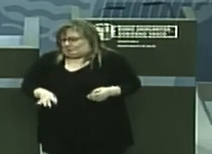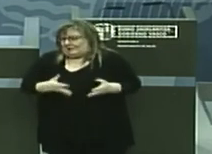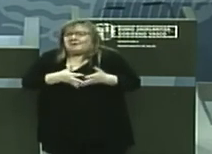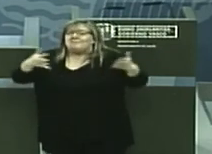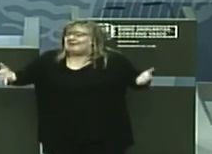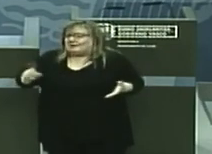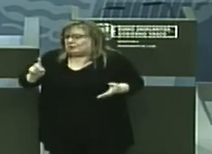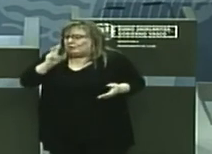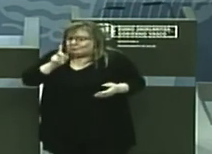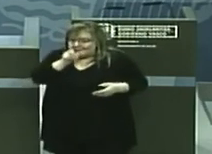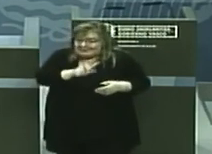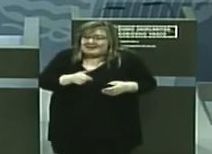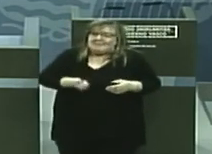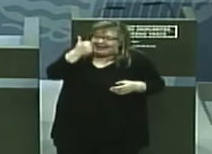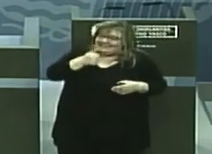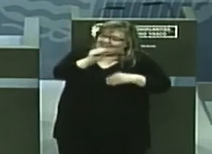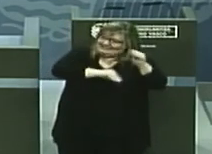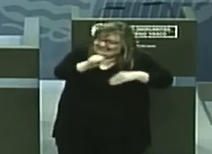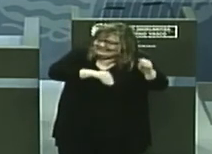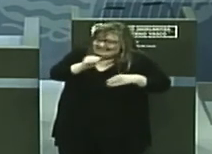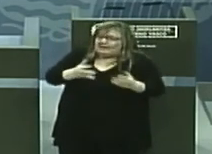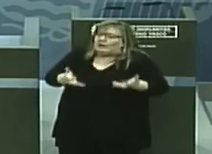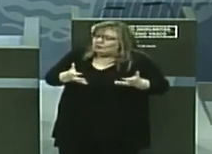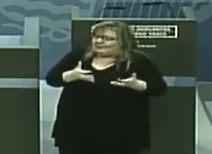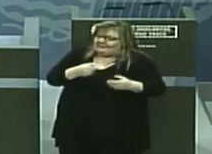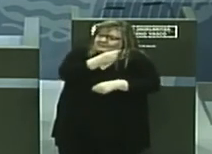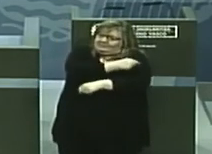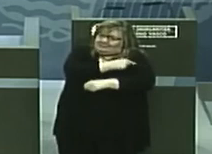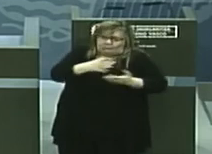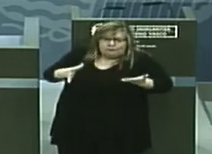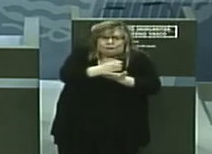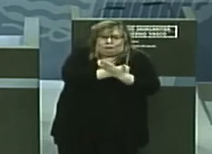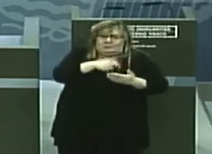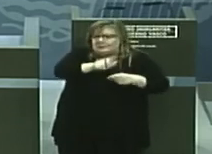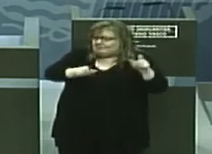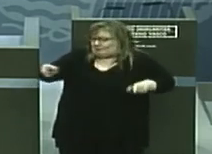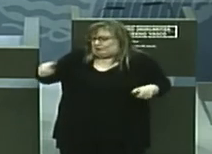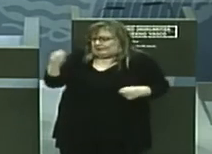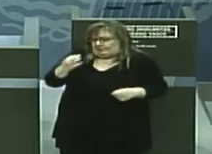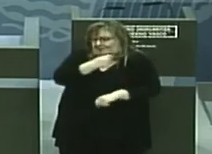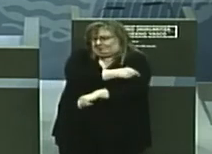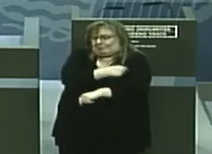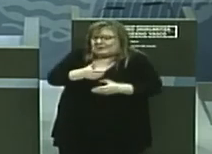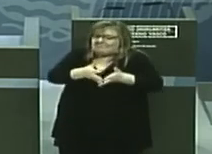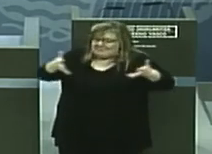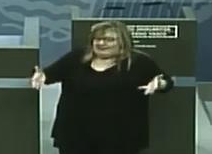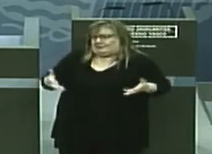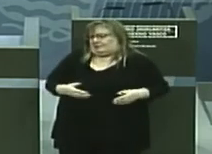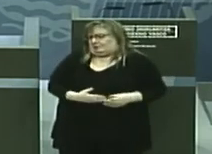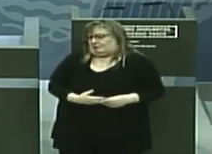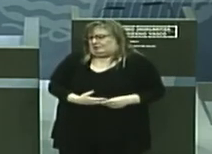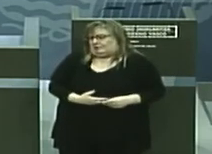sino que se va a incidir más en conseguir un aumento en las personas vacunadas. La